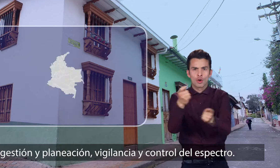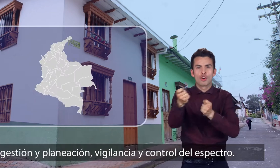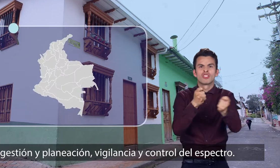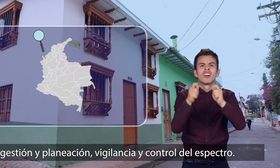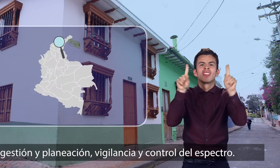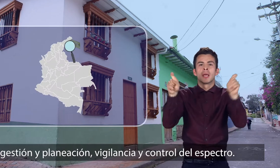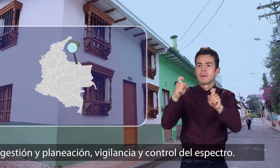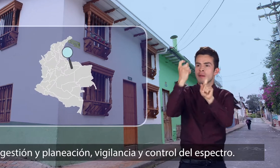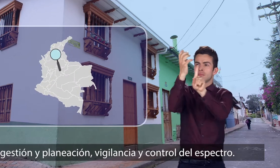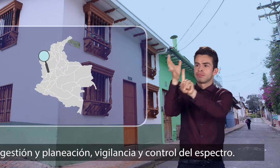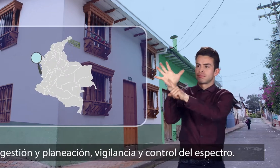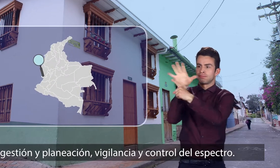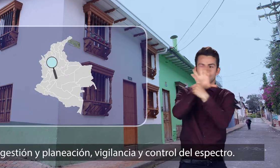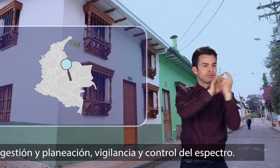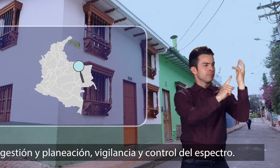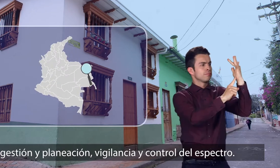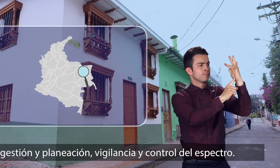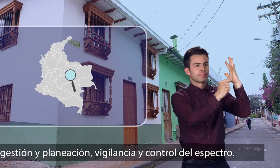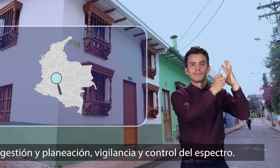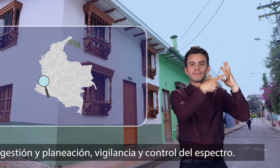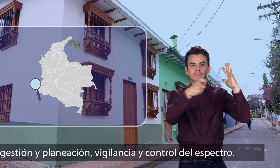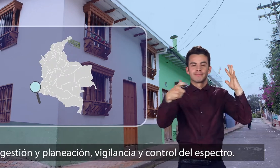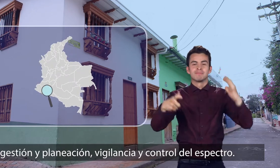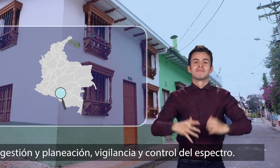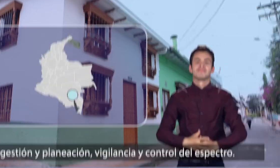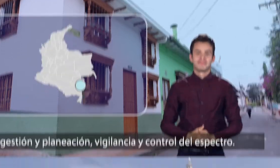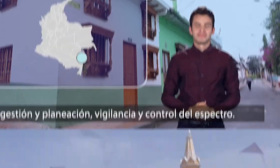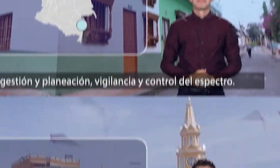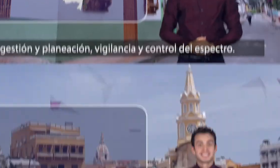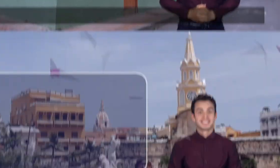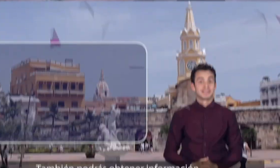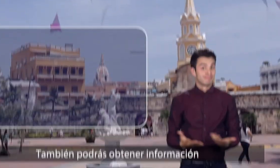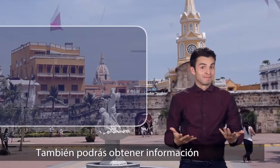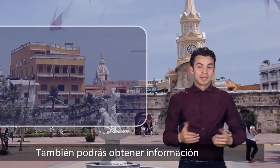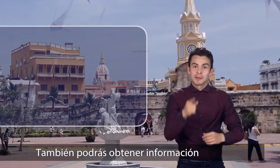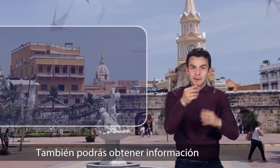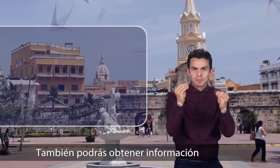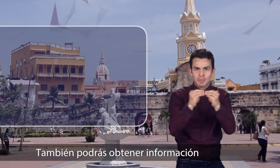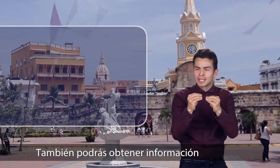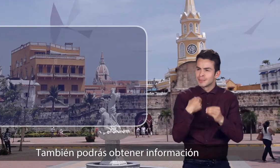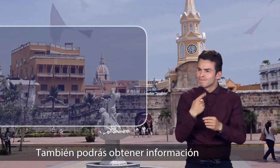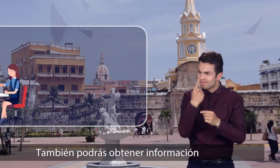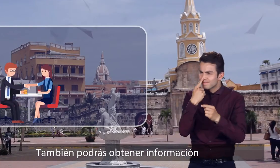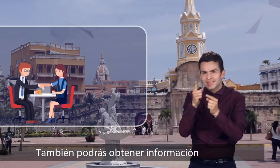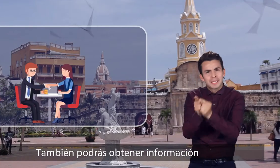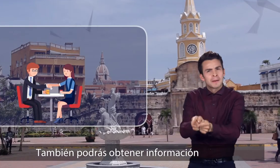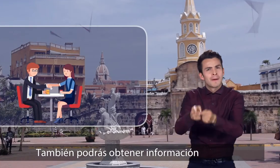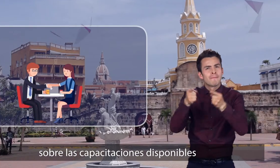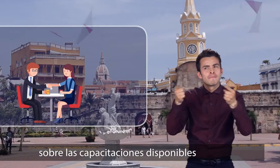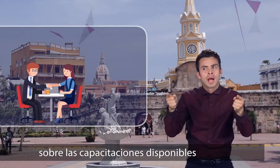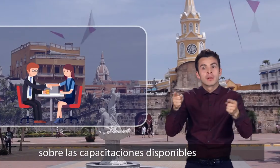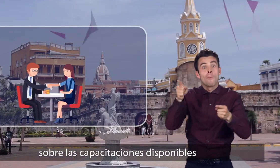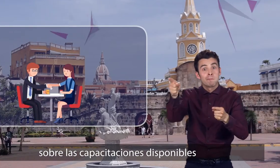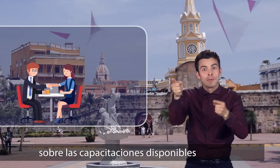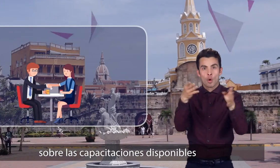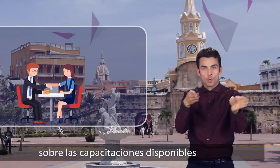vigilancia y control del espectro. También podrás obtener información sobre las capacitaciones